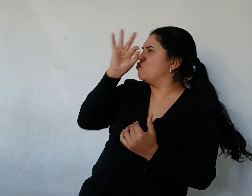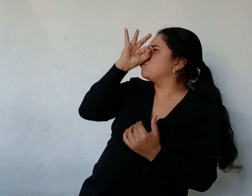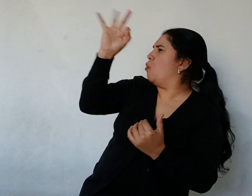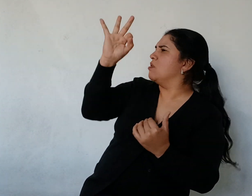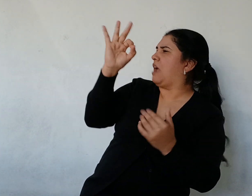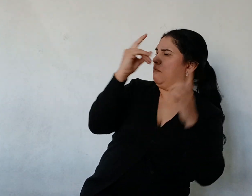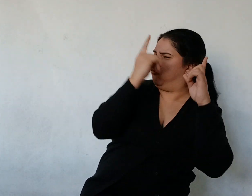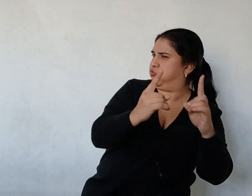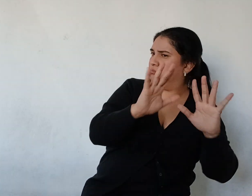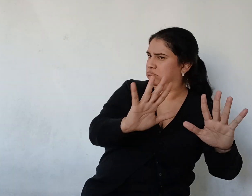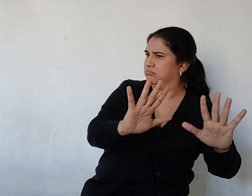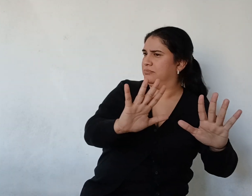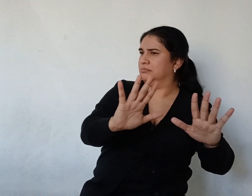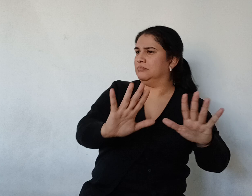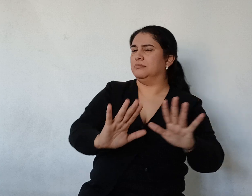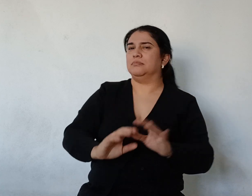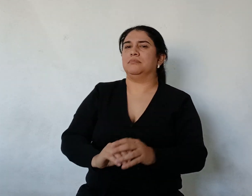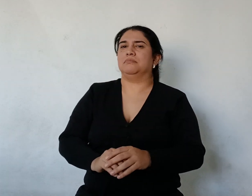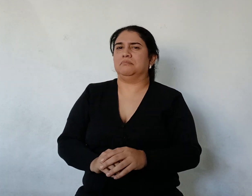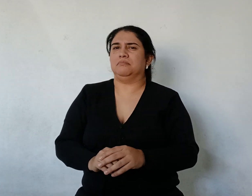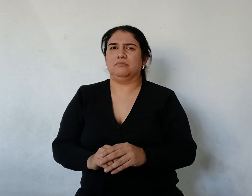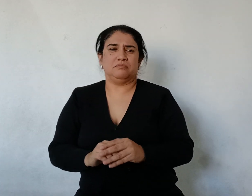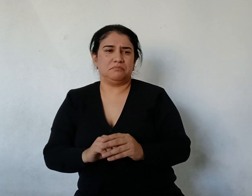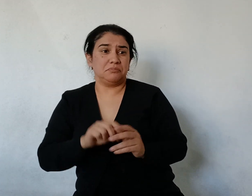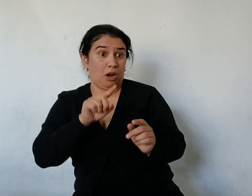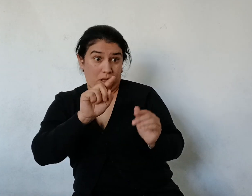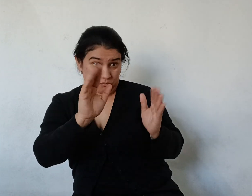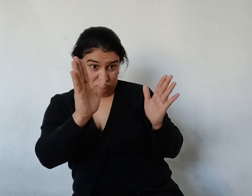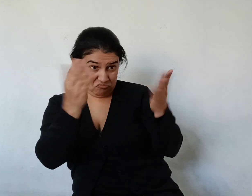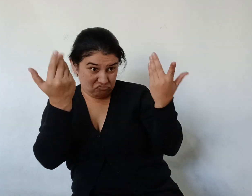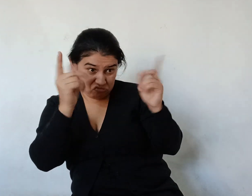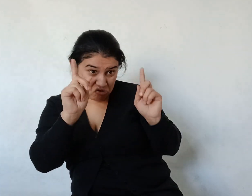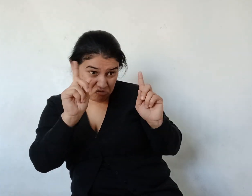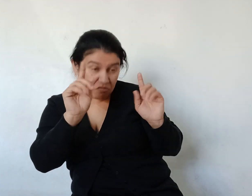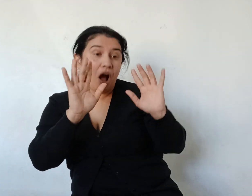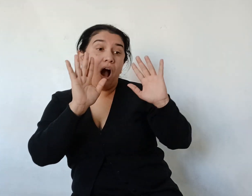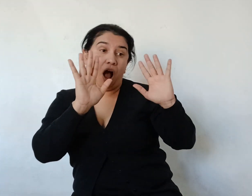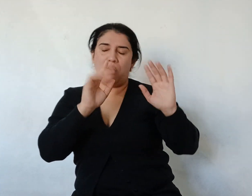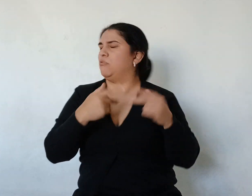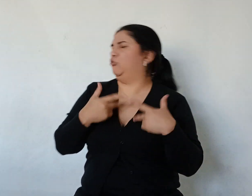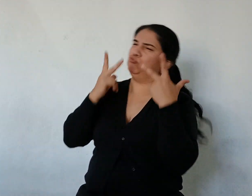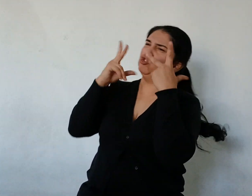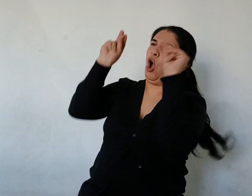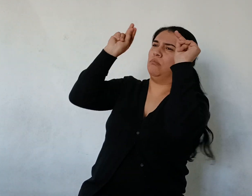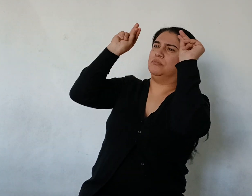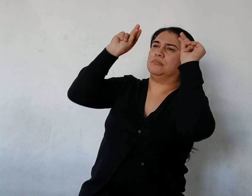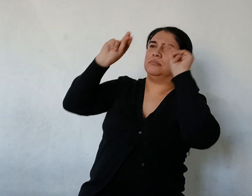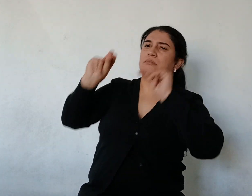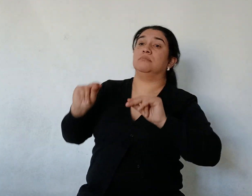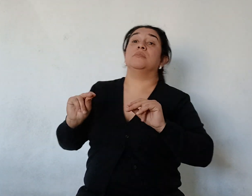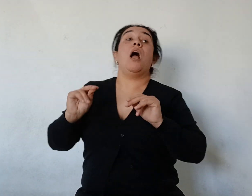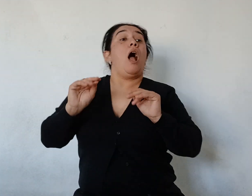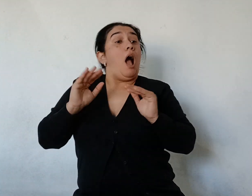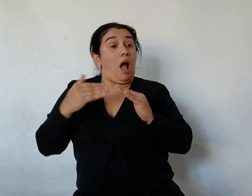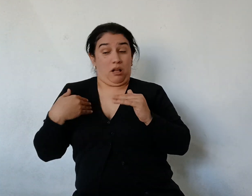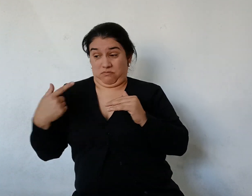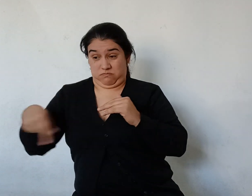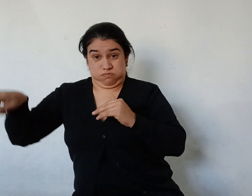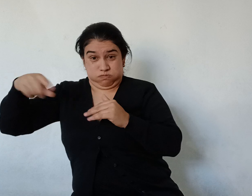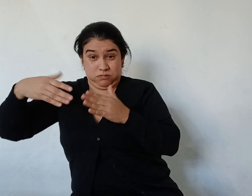¿No lo sacan? No Bueno Entonces Oigan Dijo el oficial Vamos a deshacer